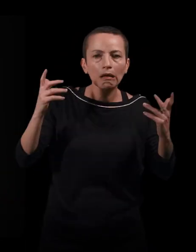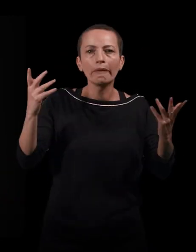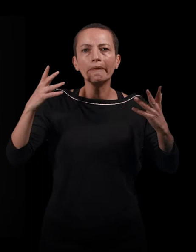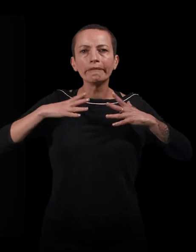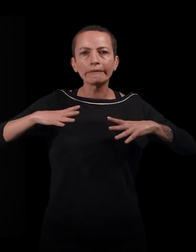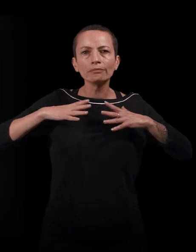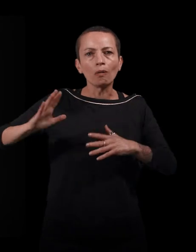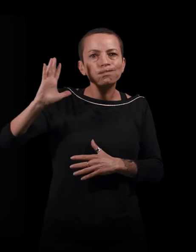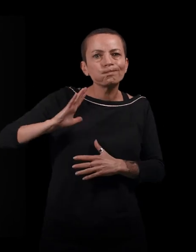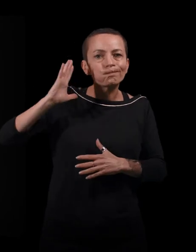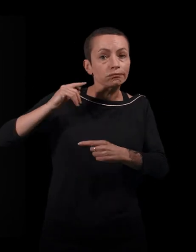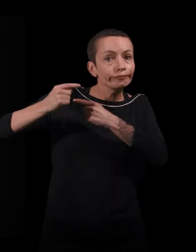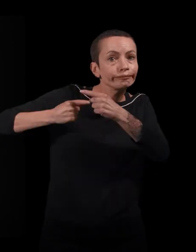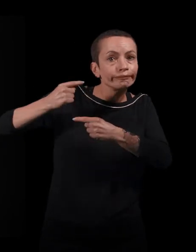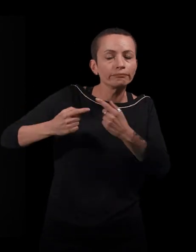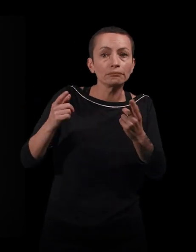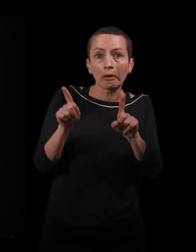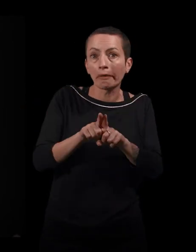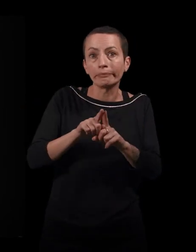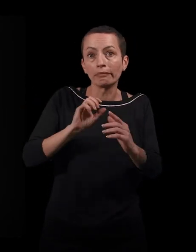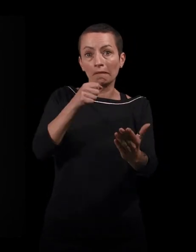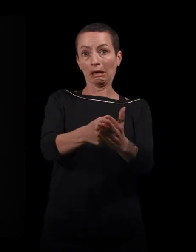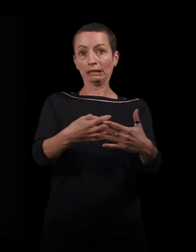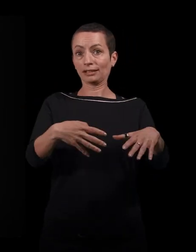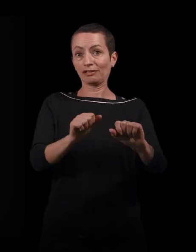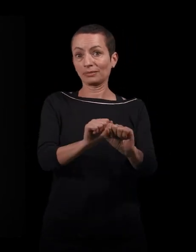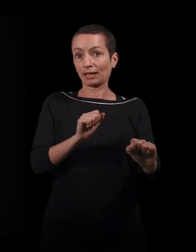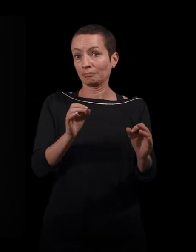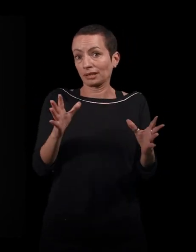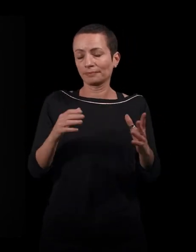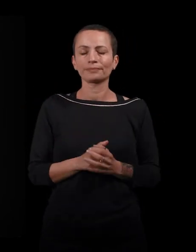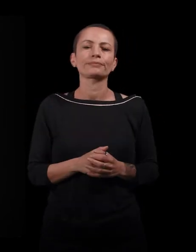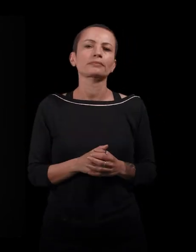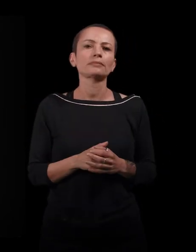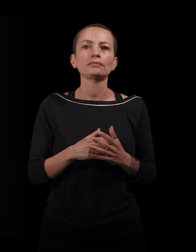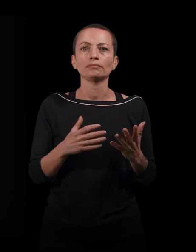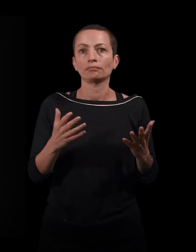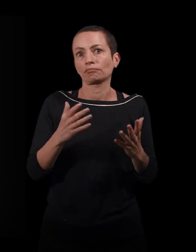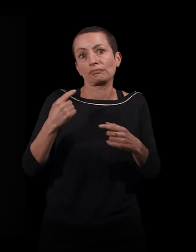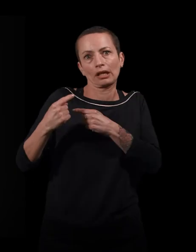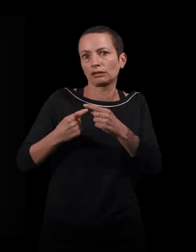elle était habillée, vraiment, presque comme à la fin du XIXe siècle, de manière très traditionnelle.